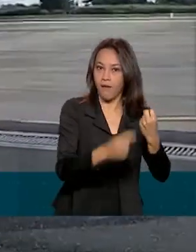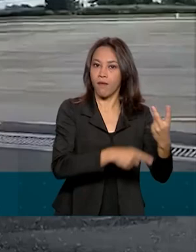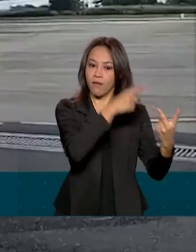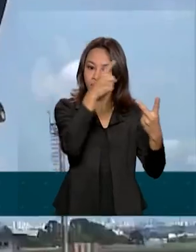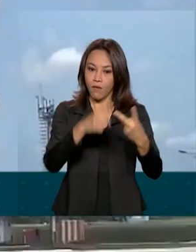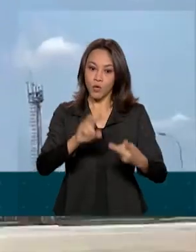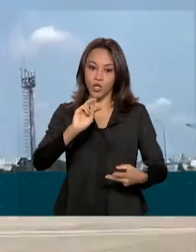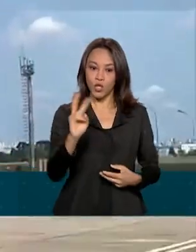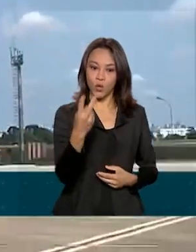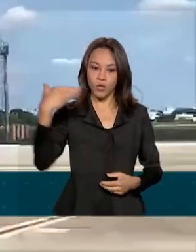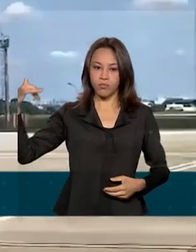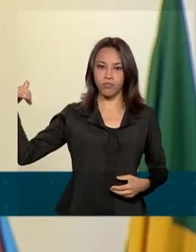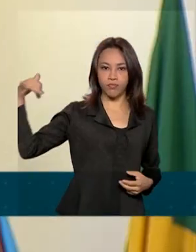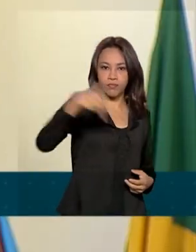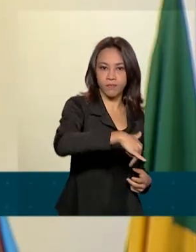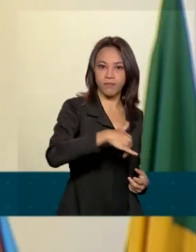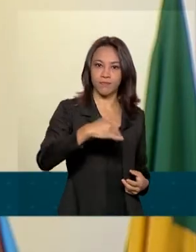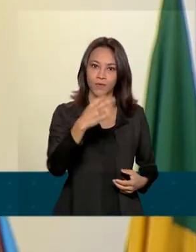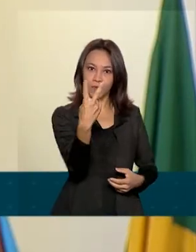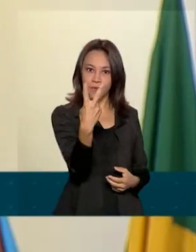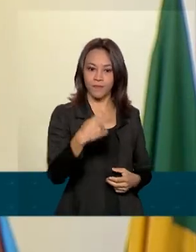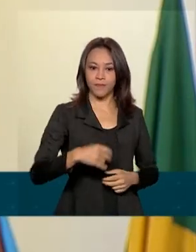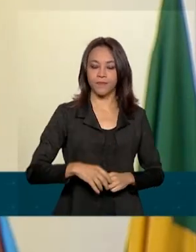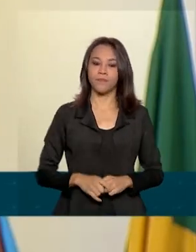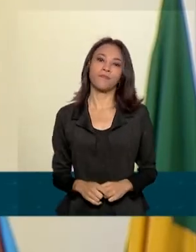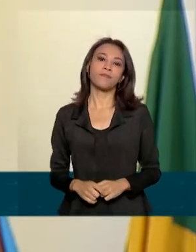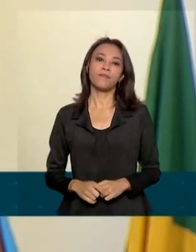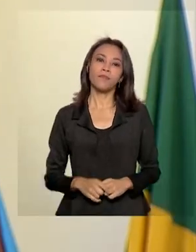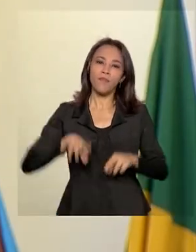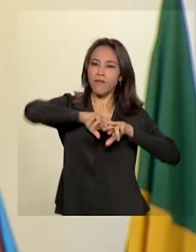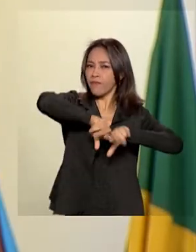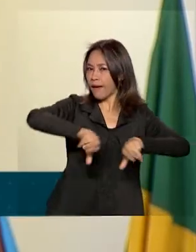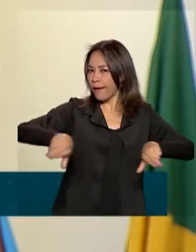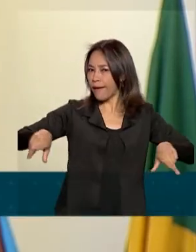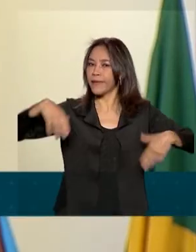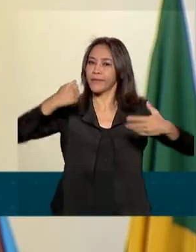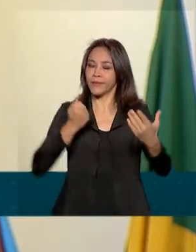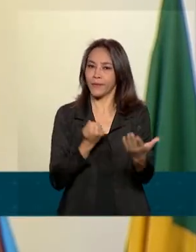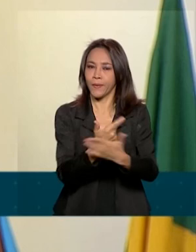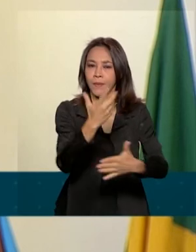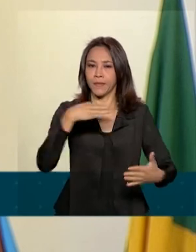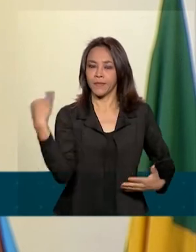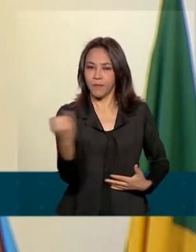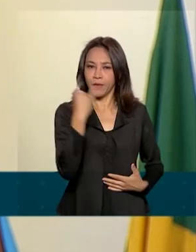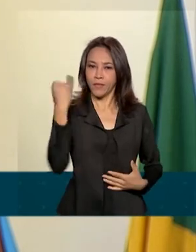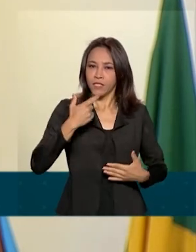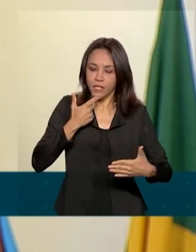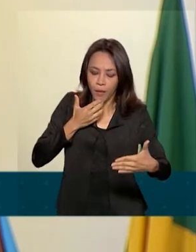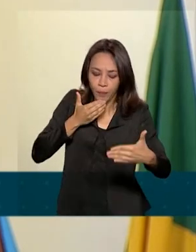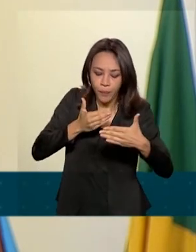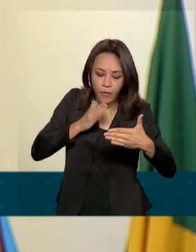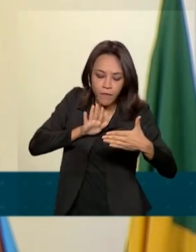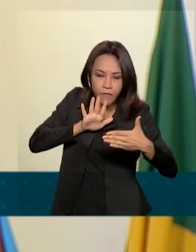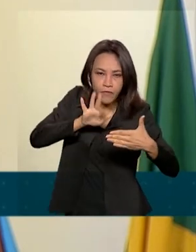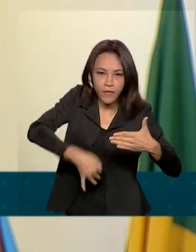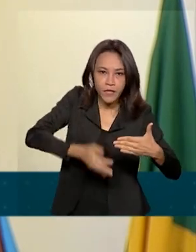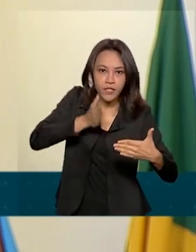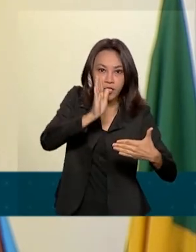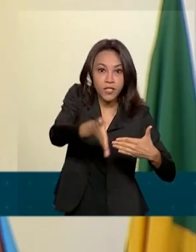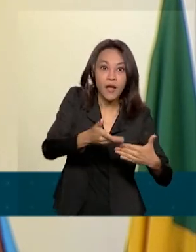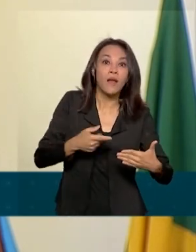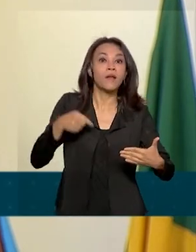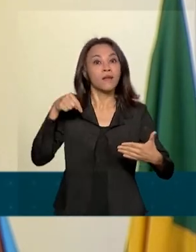dois jatos da Embraer. Várias outras compras importantes estão em fase final de contratação, permitindo ao órgão oferecer aos